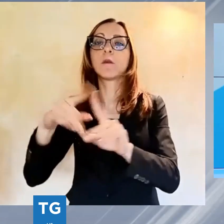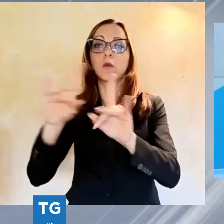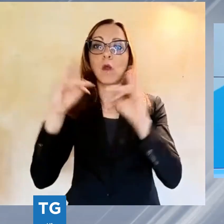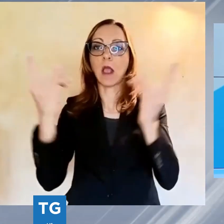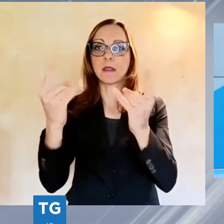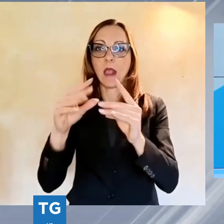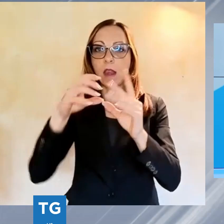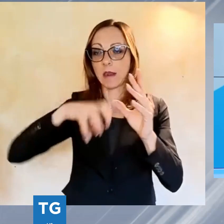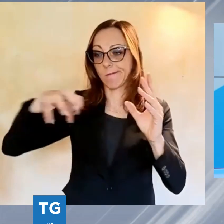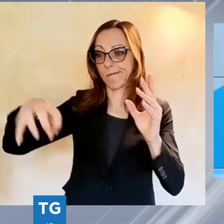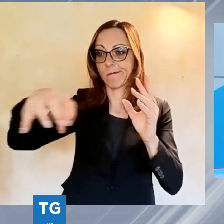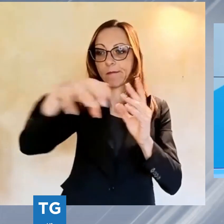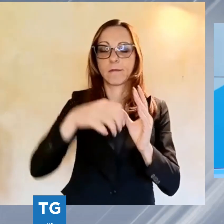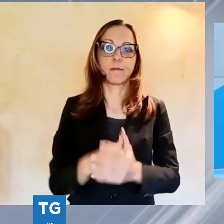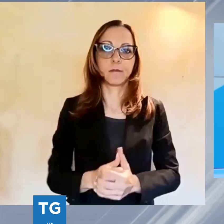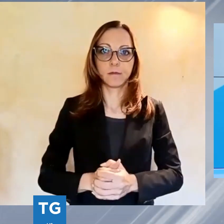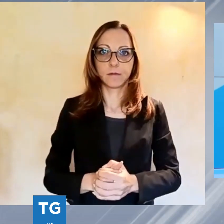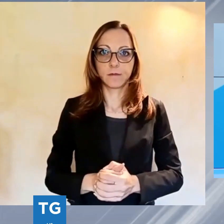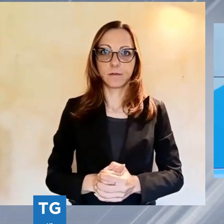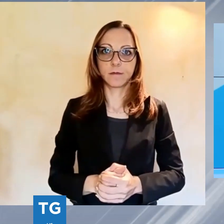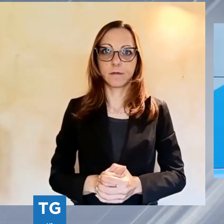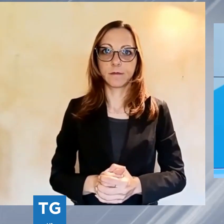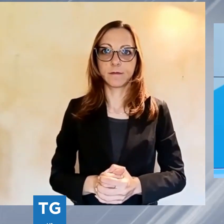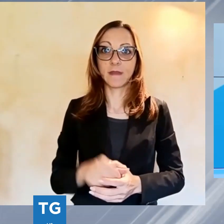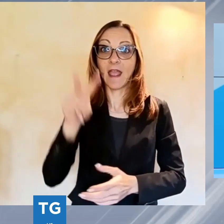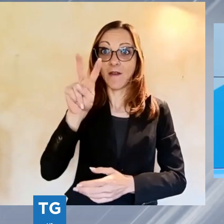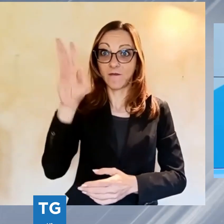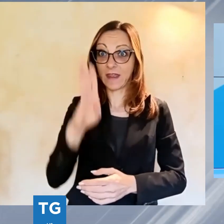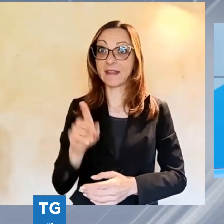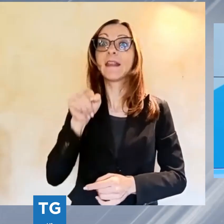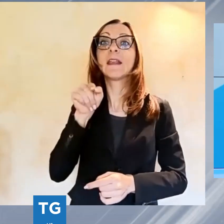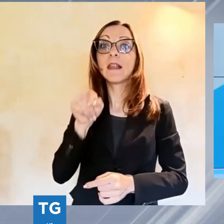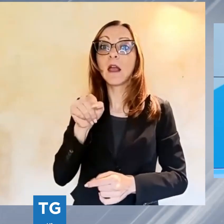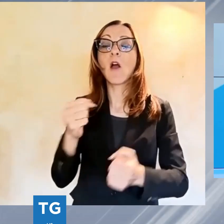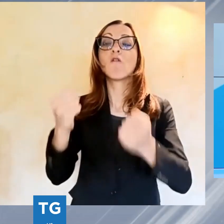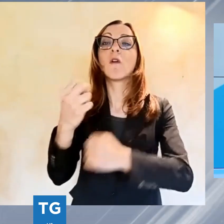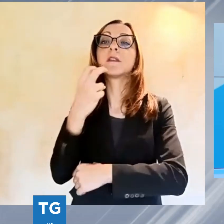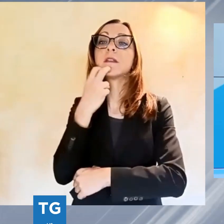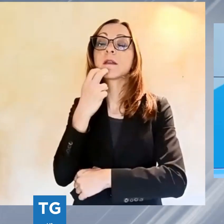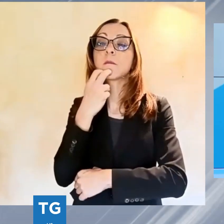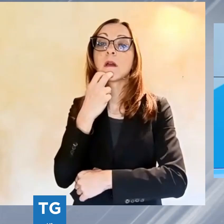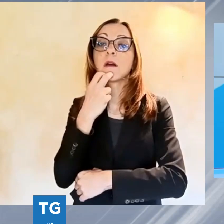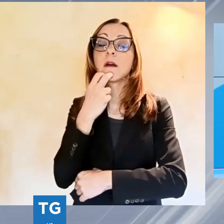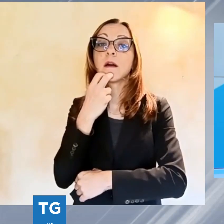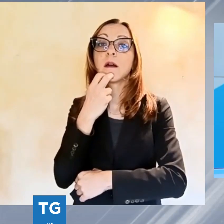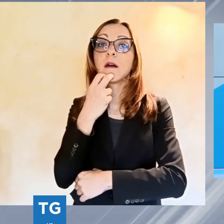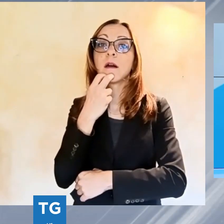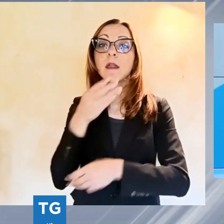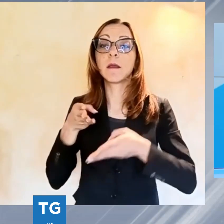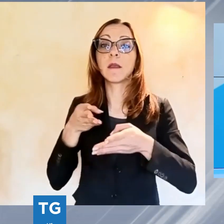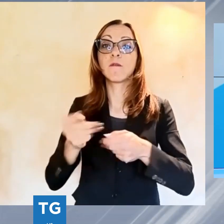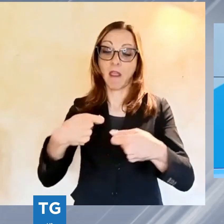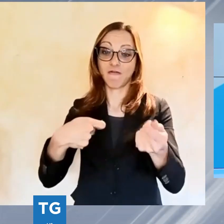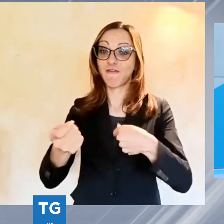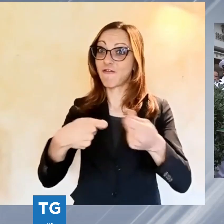E adesso vi portiamo in Versiglia, più precisamente a Forte dei Marmi, dove le vie dello shopping si sono rifatte